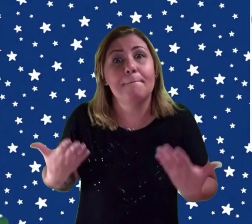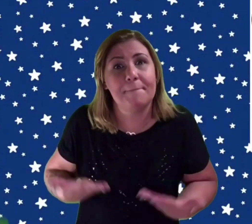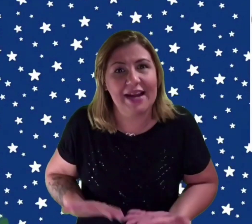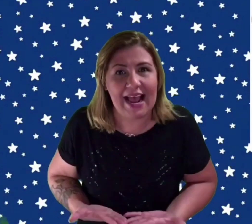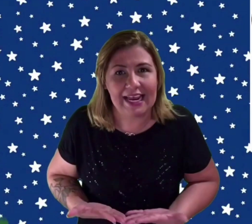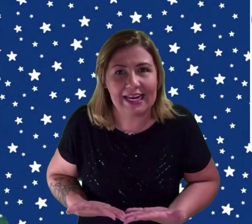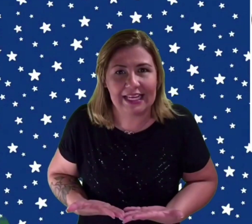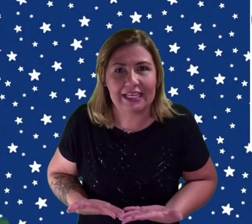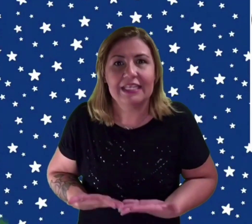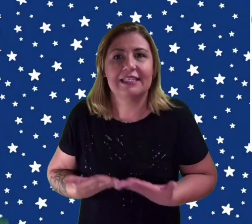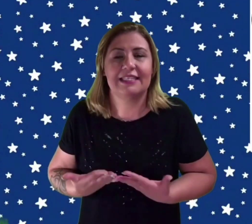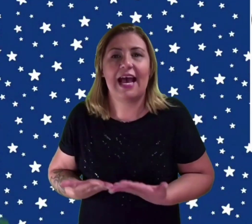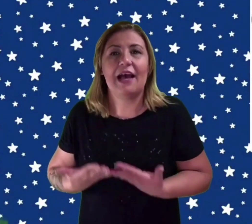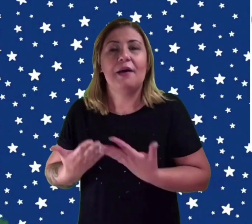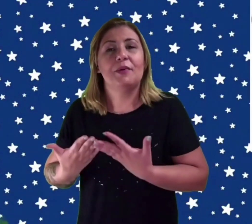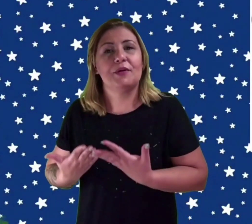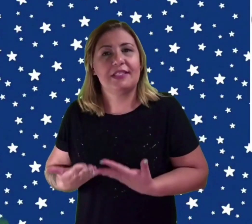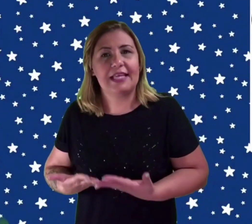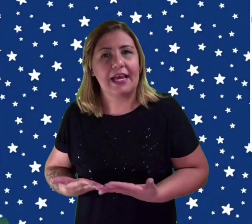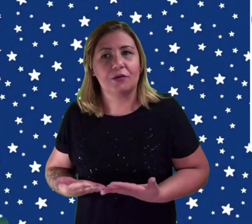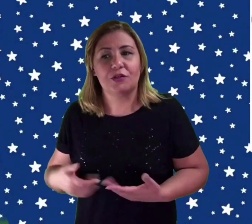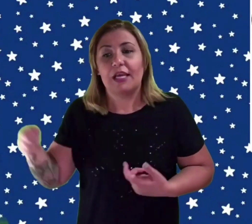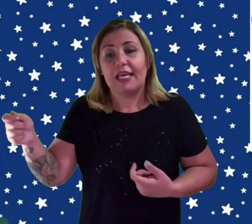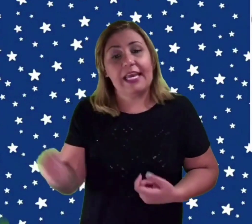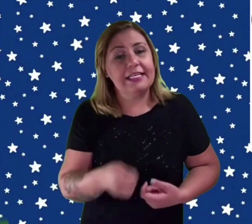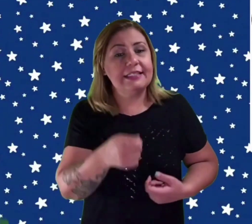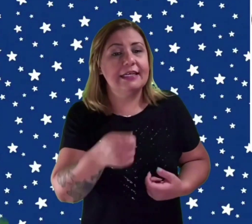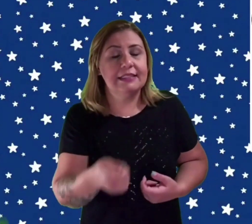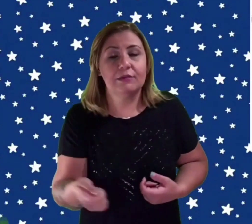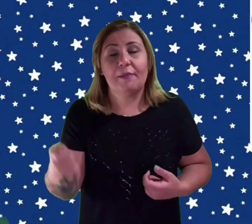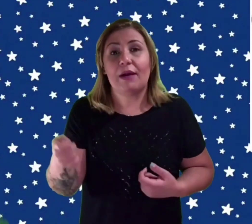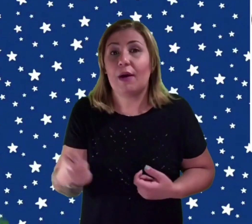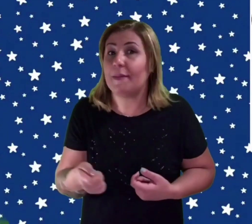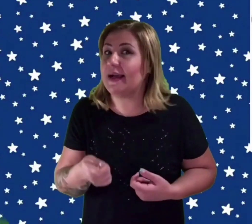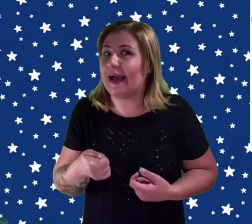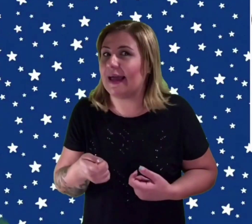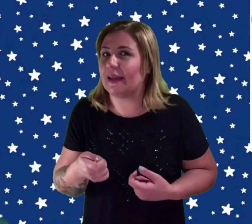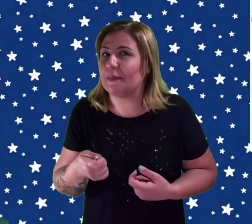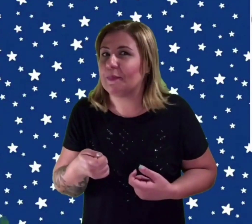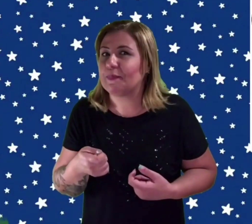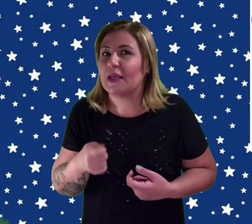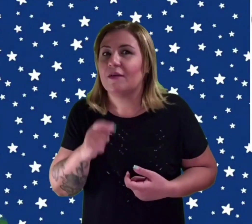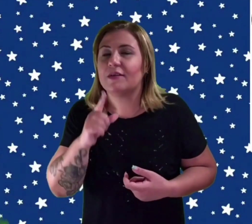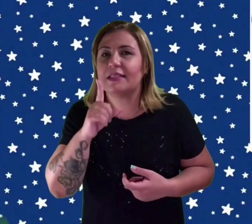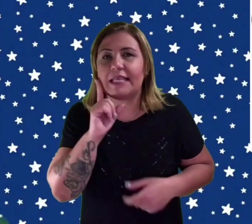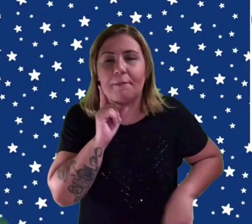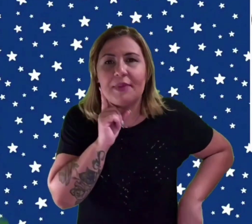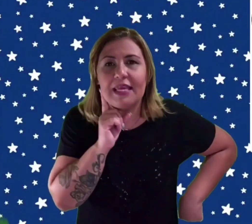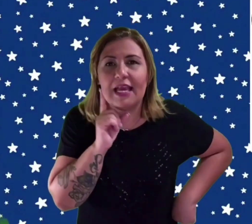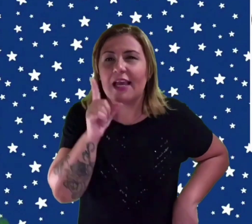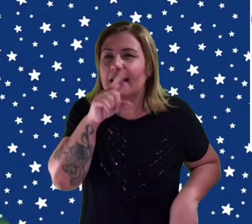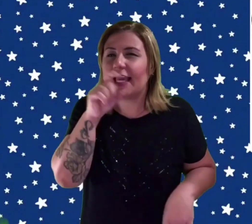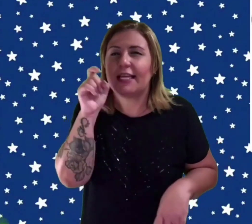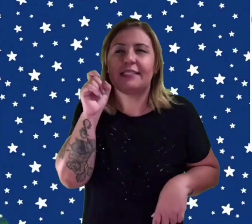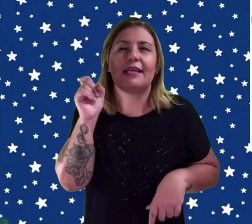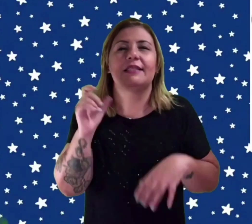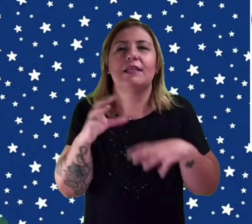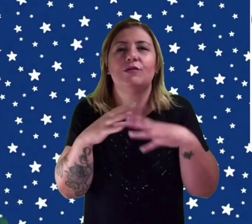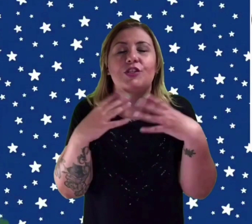braile. Tá? Para os cegos. E eles andam também com a bengala. Você sabia que eles sentem um